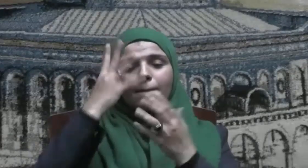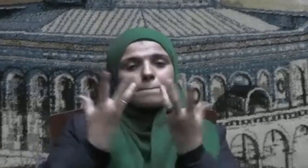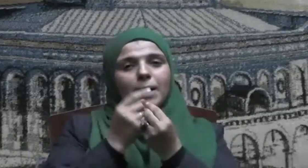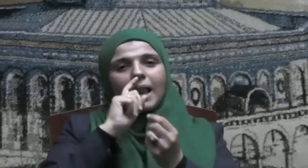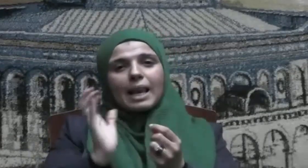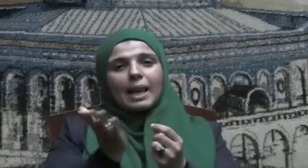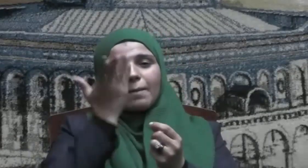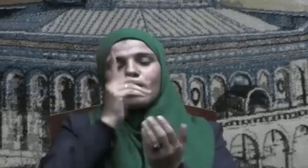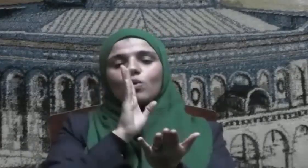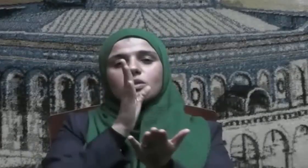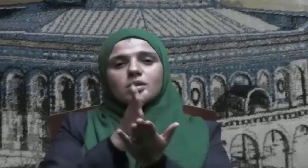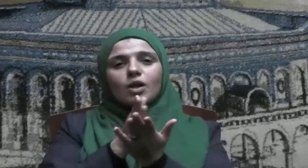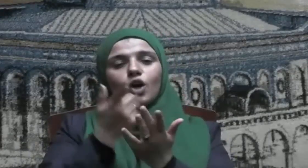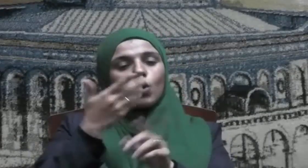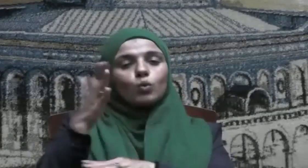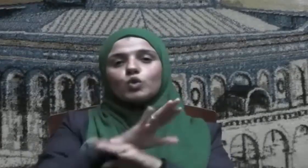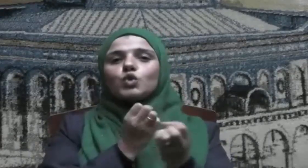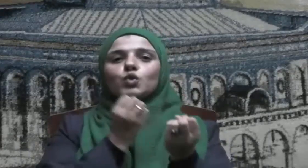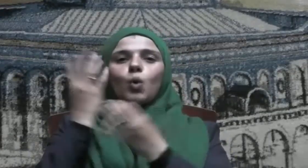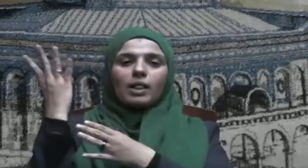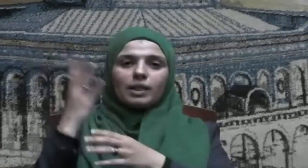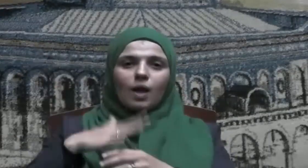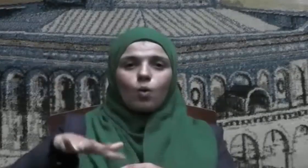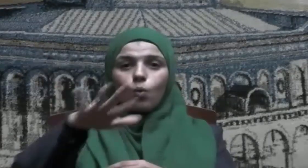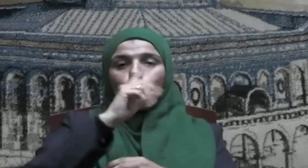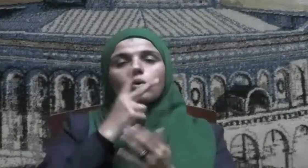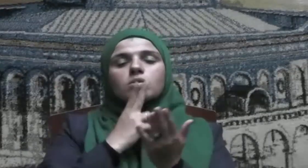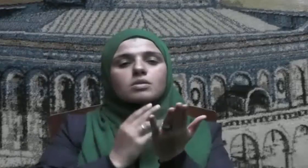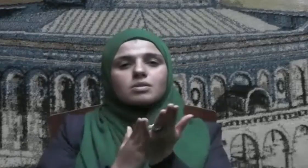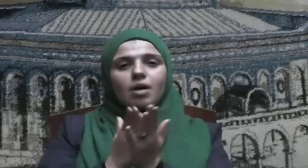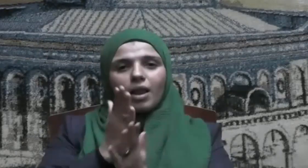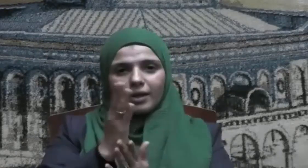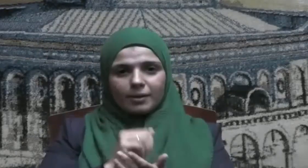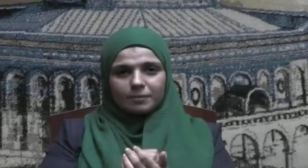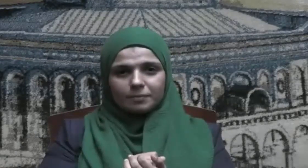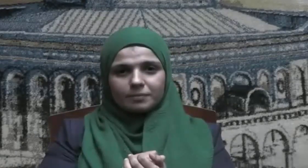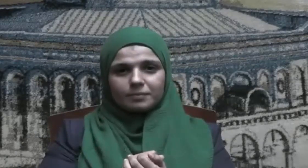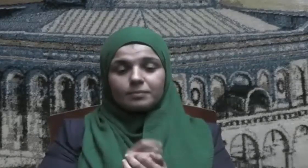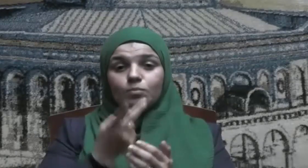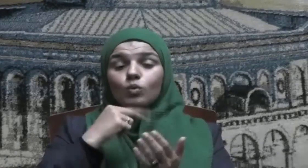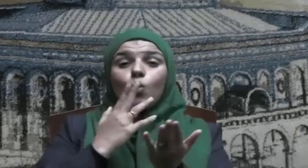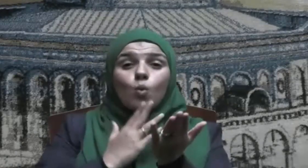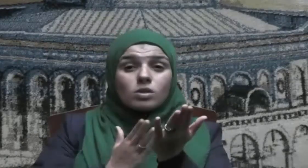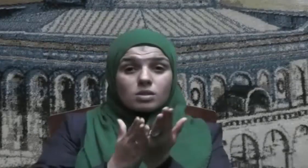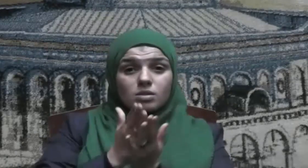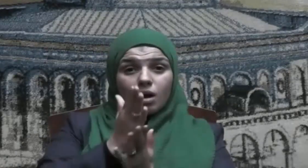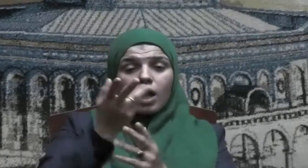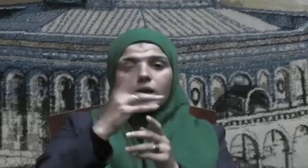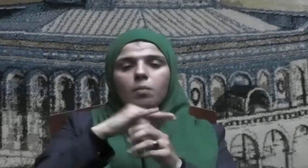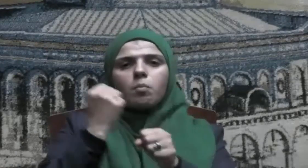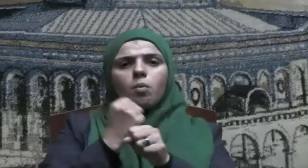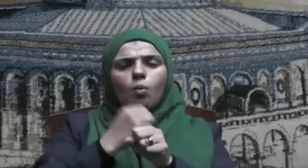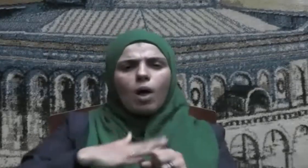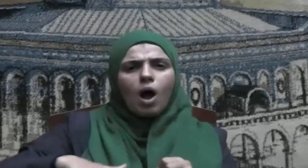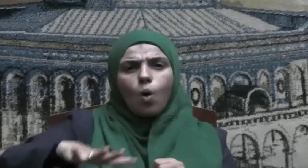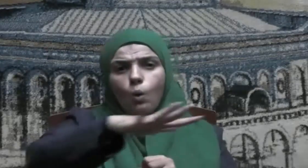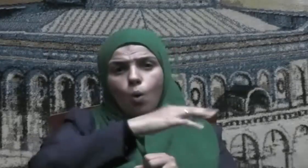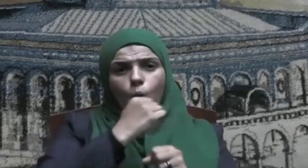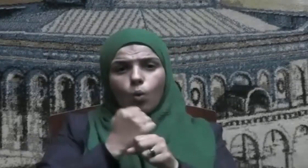والصدقين والشهداء والصالحين والصالحين وحسن أولئك رفيقا